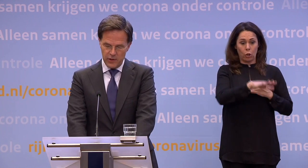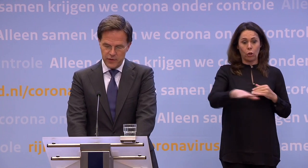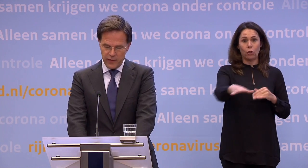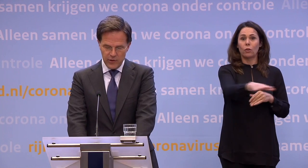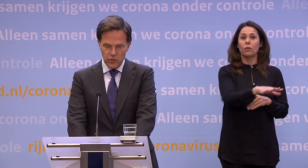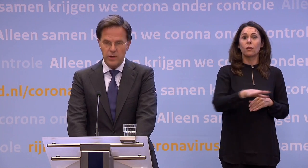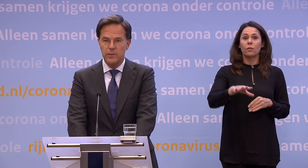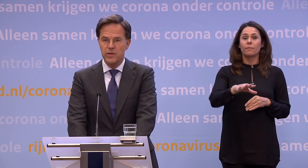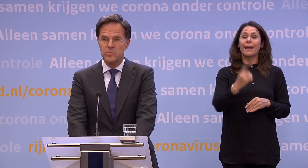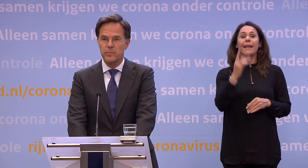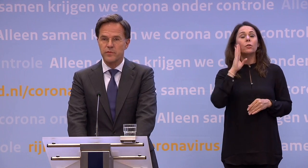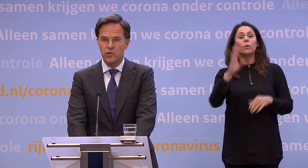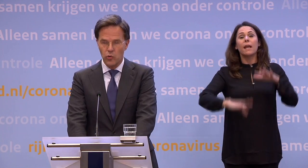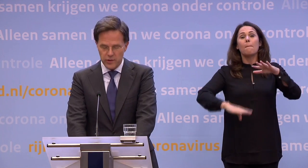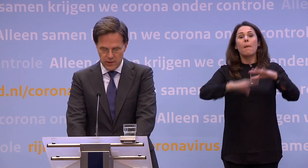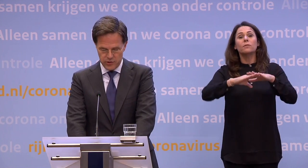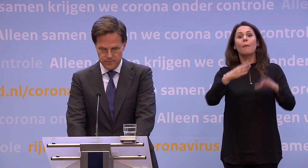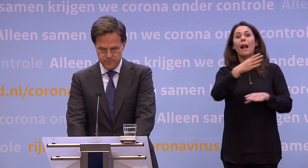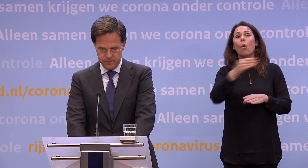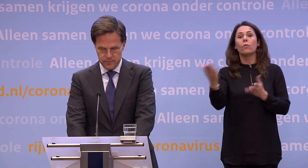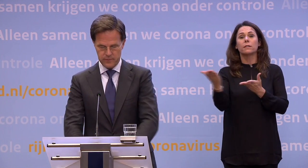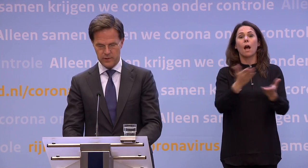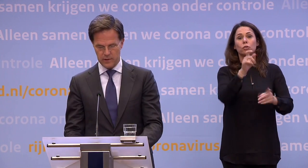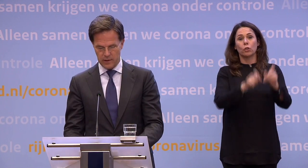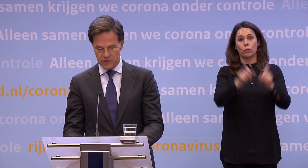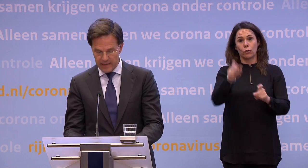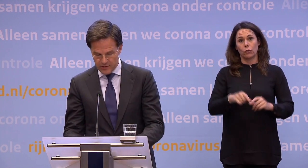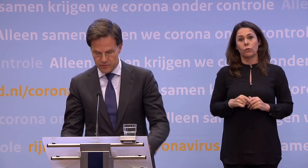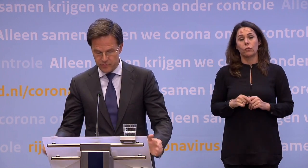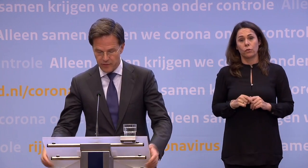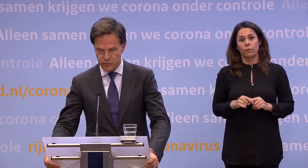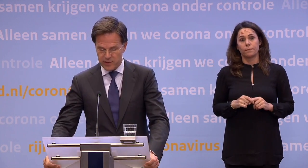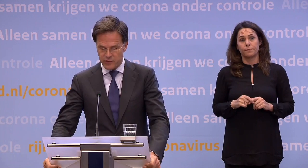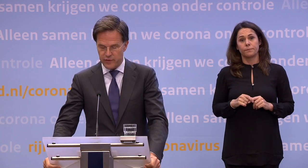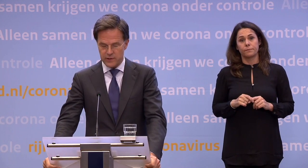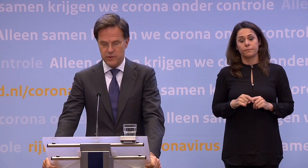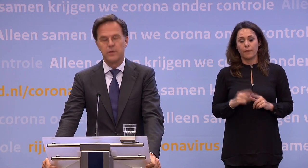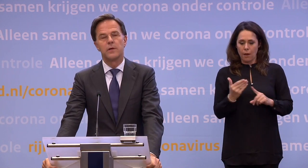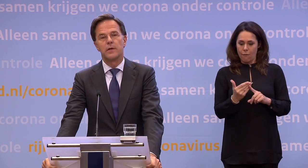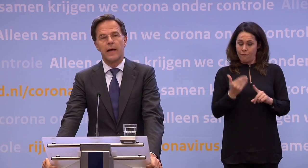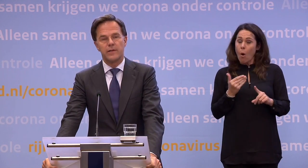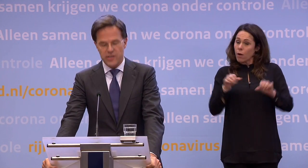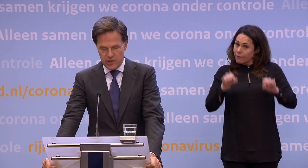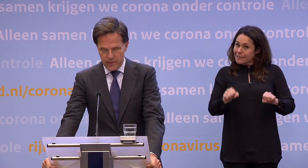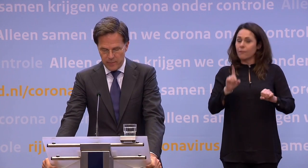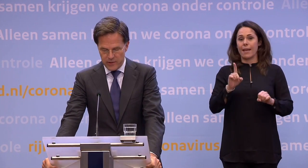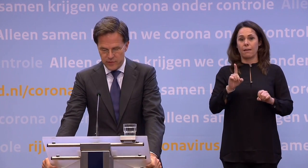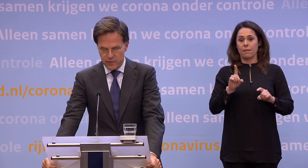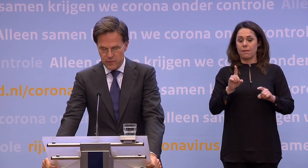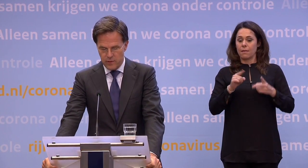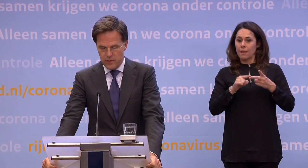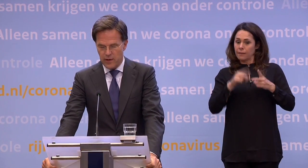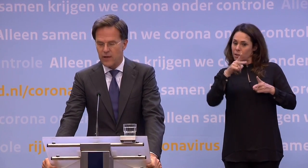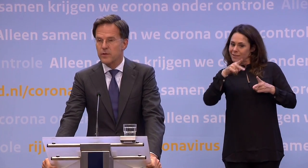geldt vanaf 1 juli een maximum van 100 gasten. Als er daarnaast vooraf wordt gereserveerd en een checkgesprek